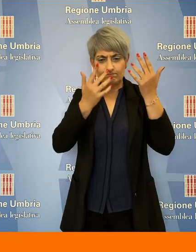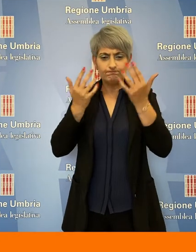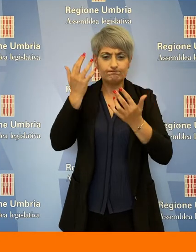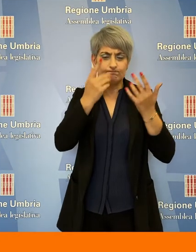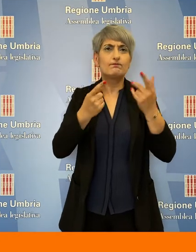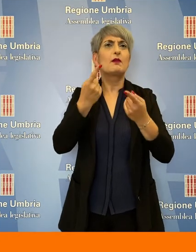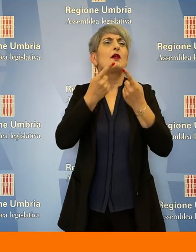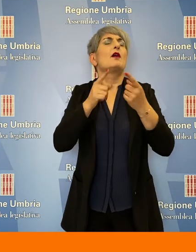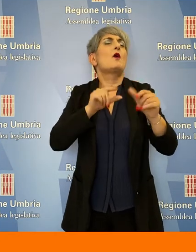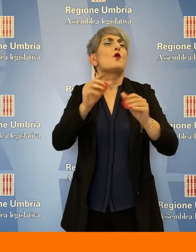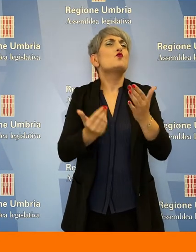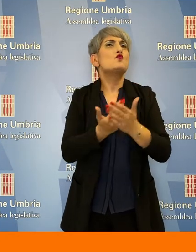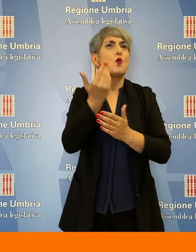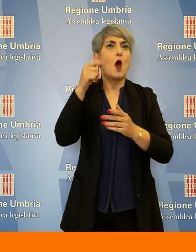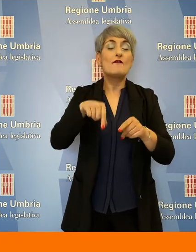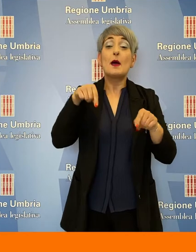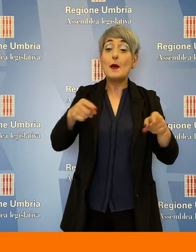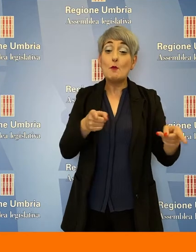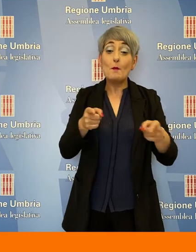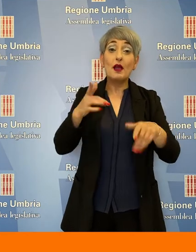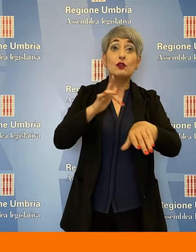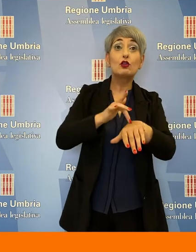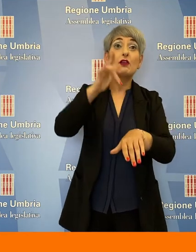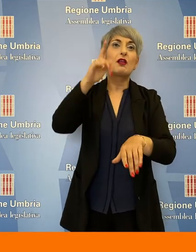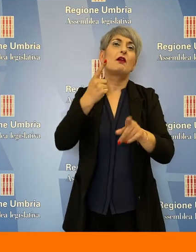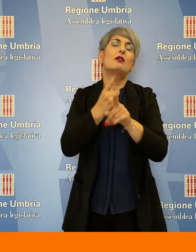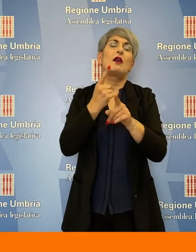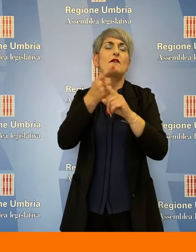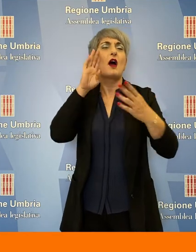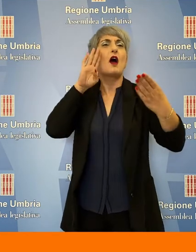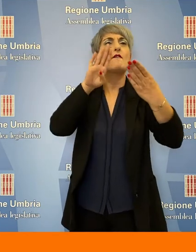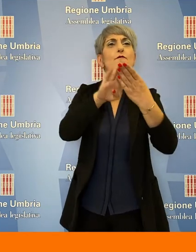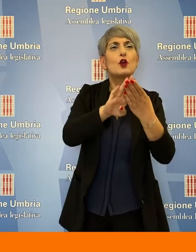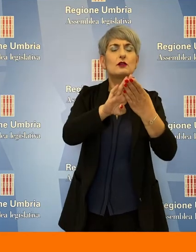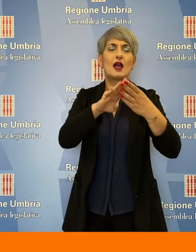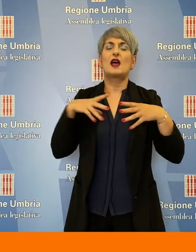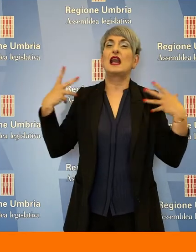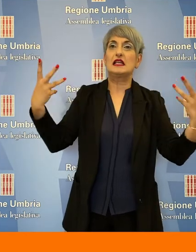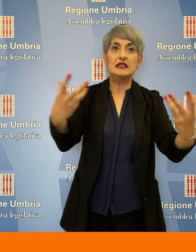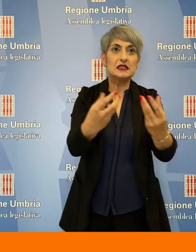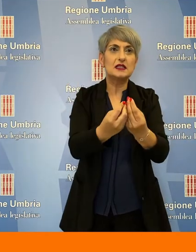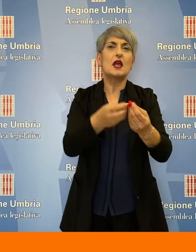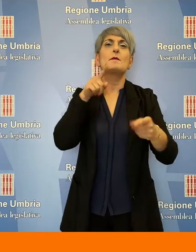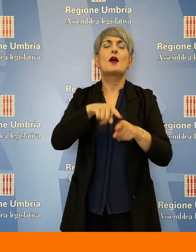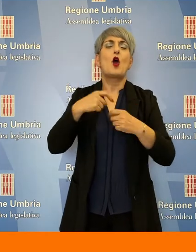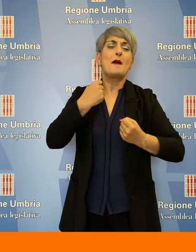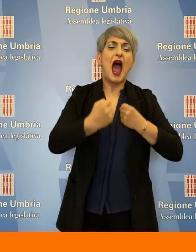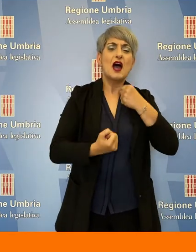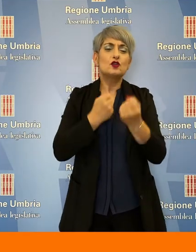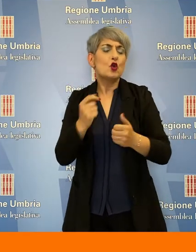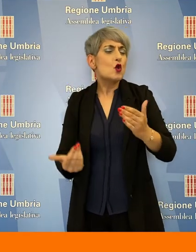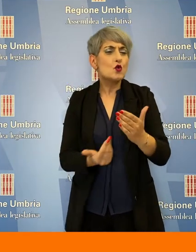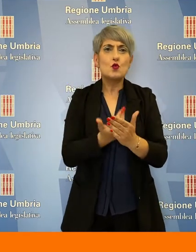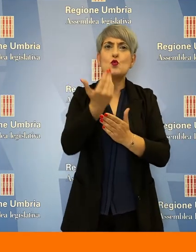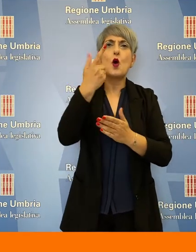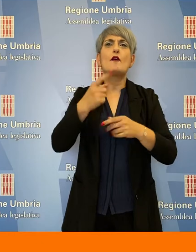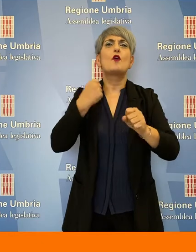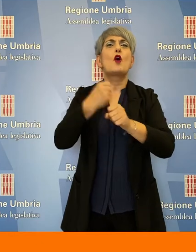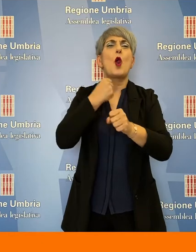giudizio questo momento delicato deve essere affrontato tutti insieme. Occorre quindi agire in maniera totalmente nuova attraverso un forte